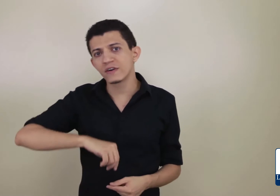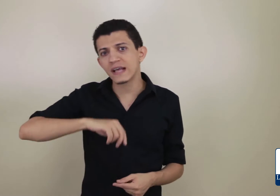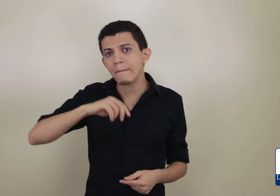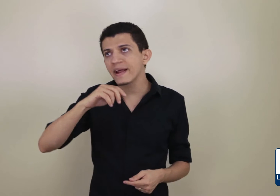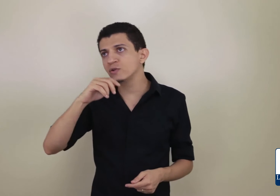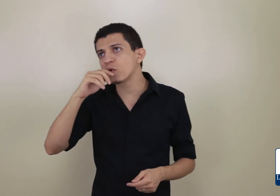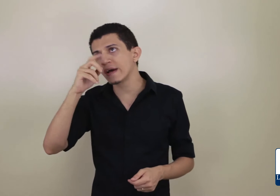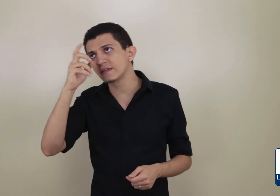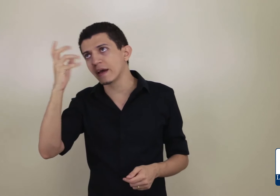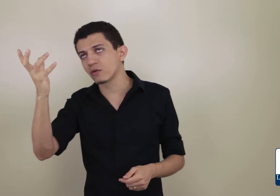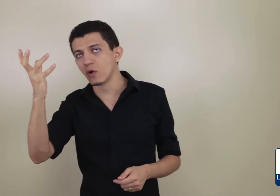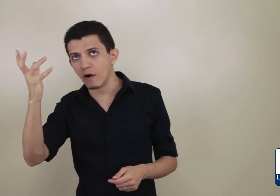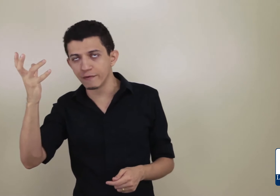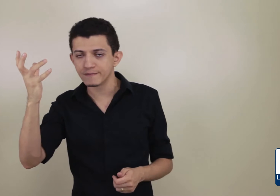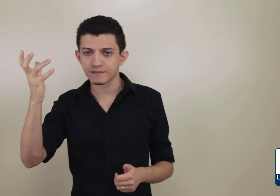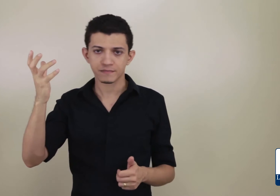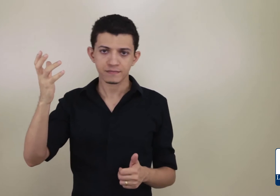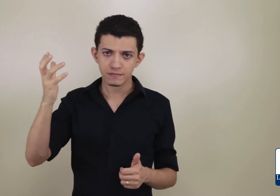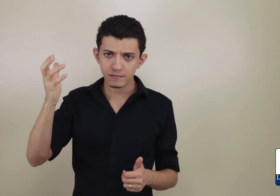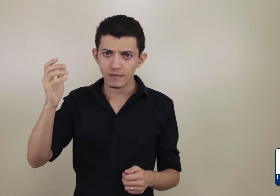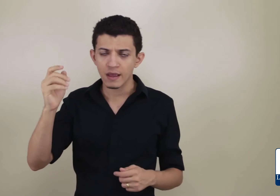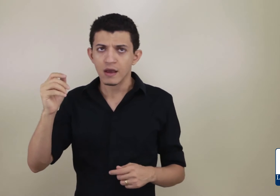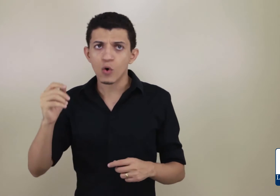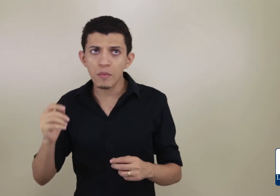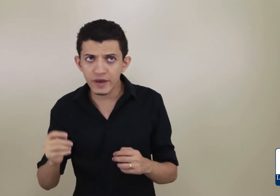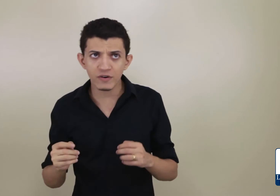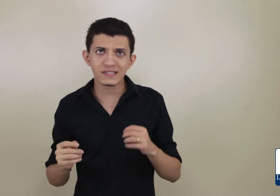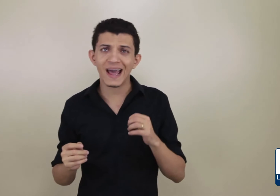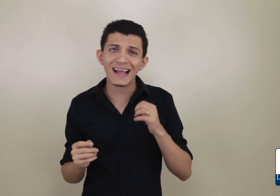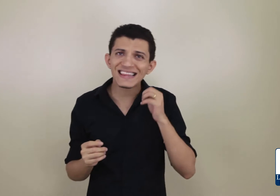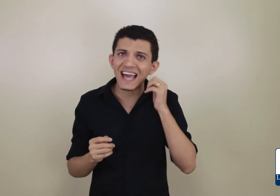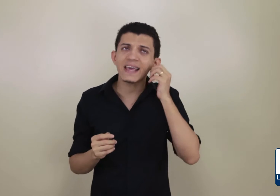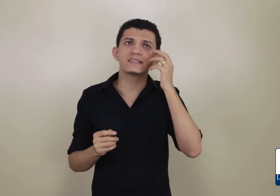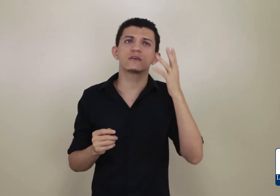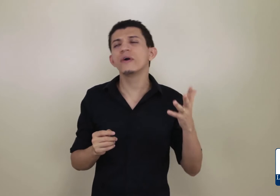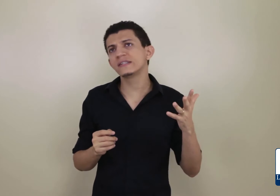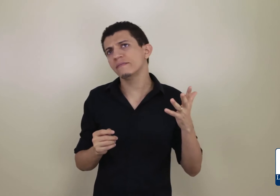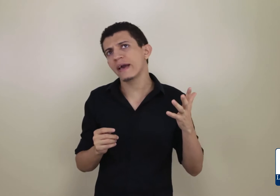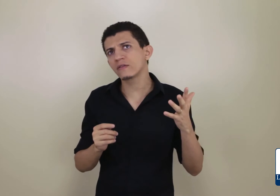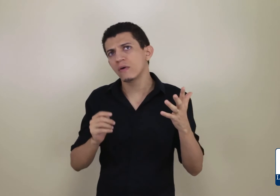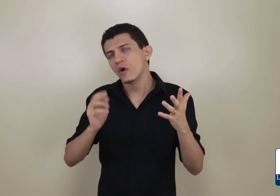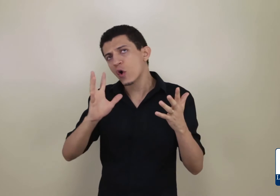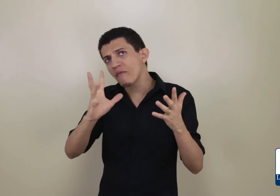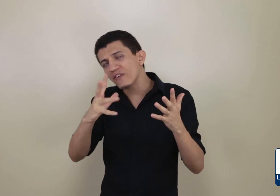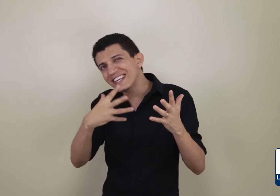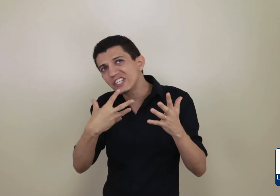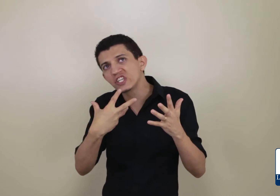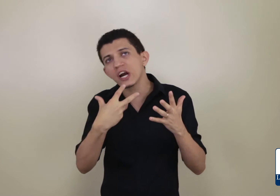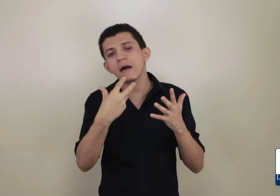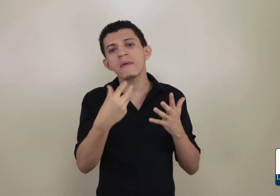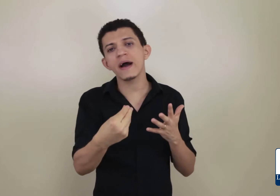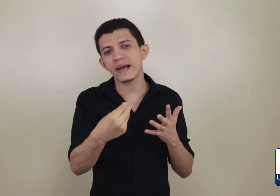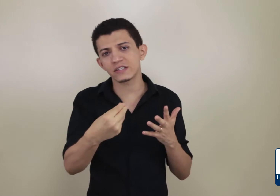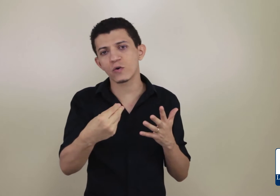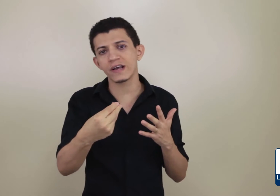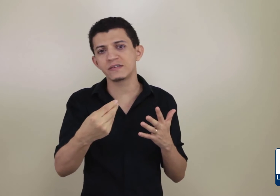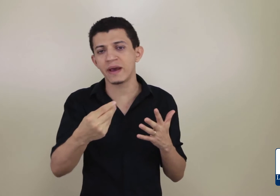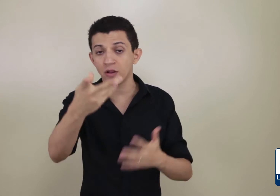você aprende um conhecimento novo, como que você retém esse conhecimento, como que você chama esse conhecimento